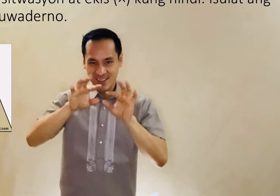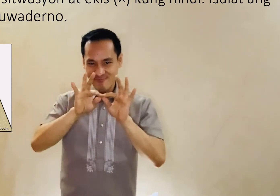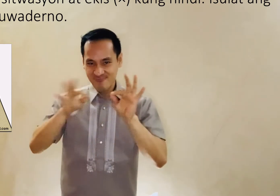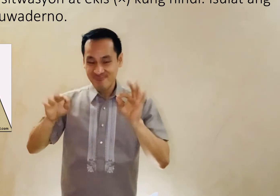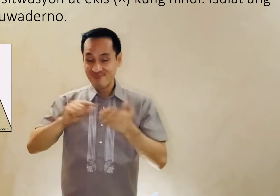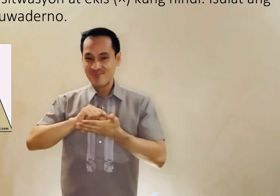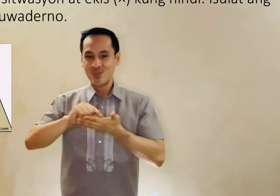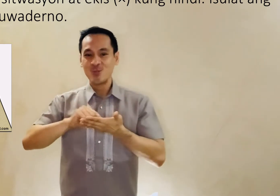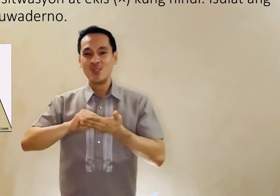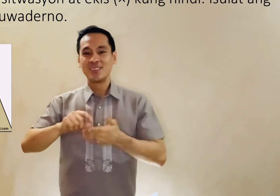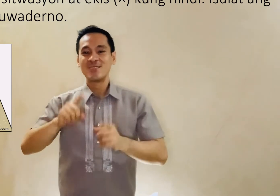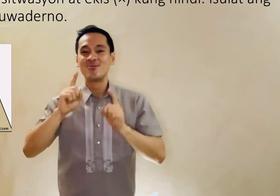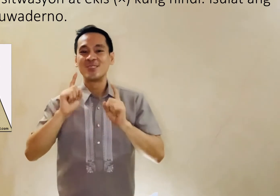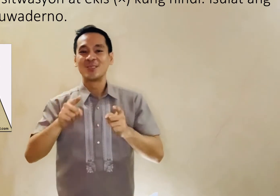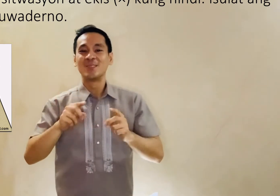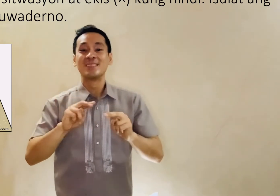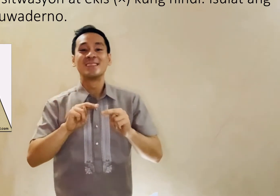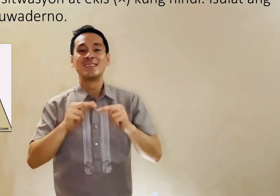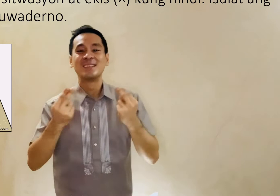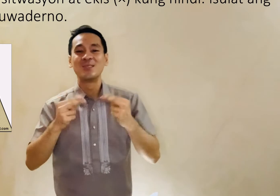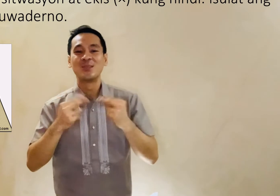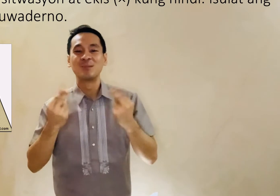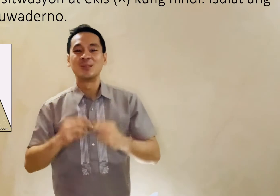Isulat ang sagot sa iyong kwaderno